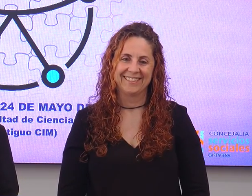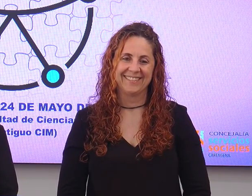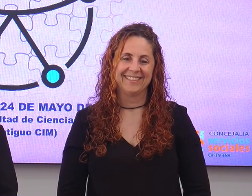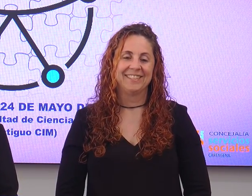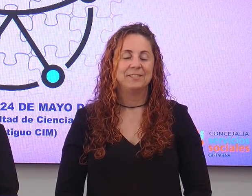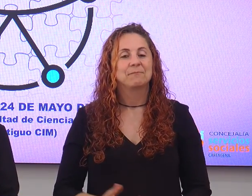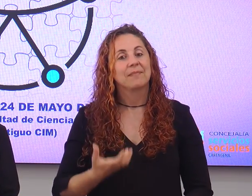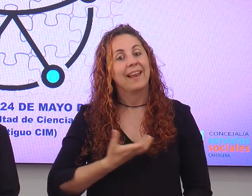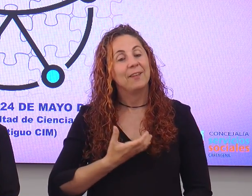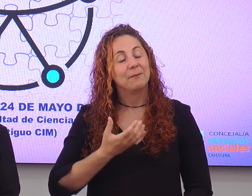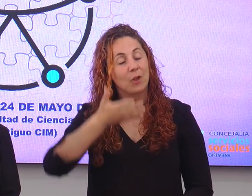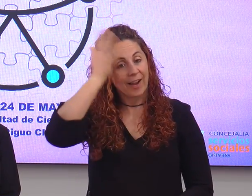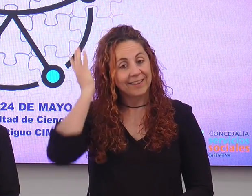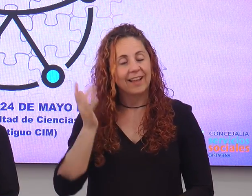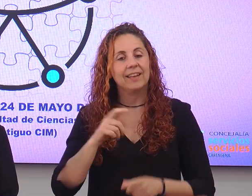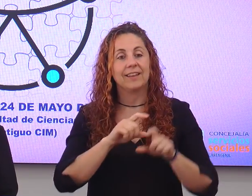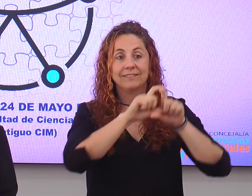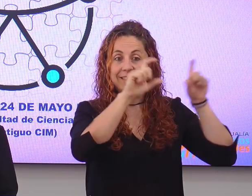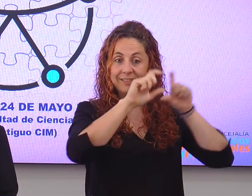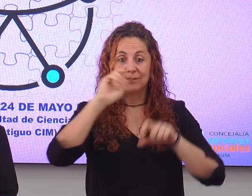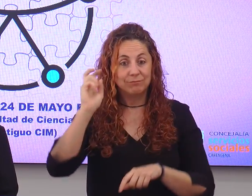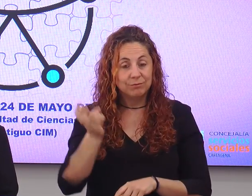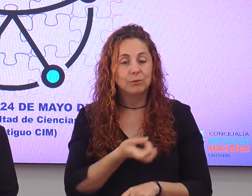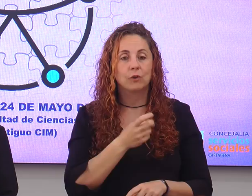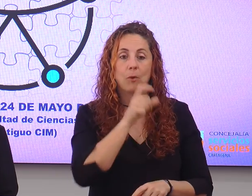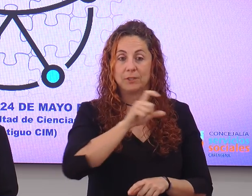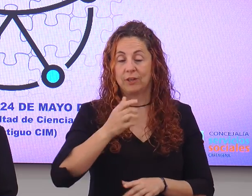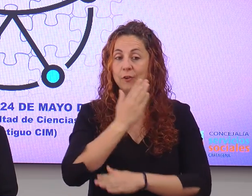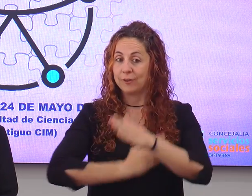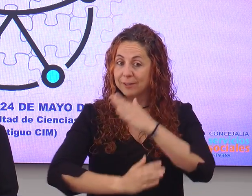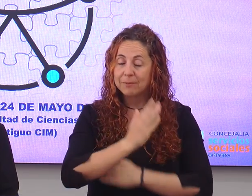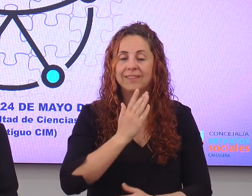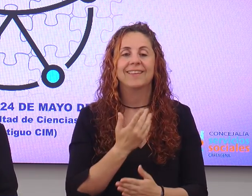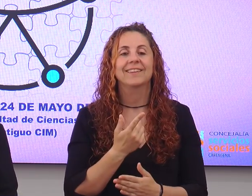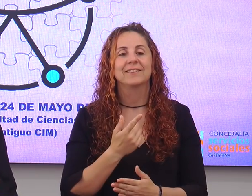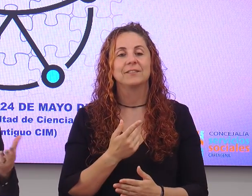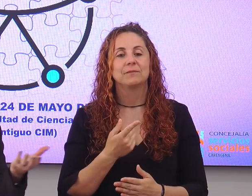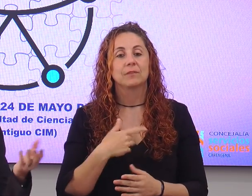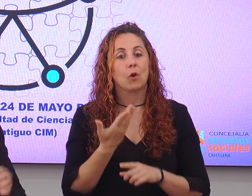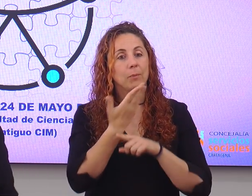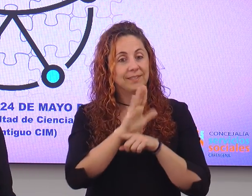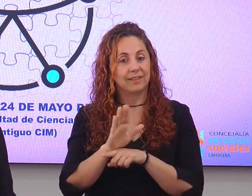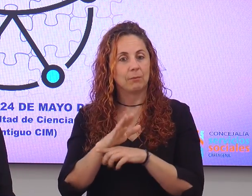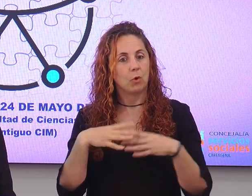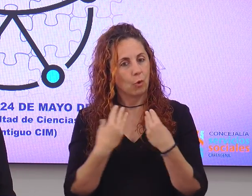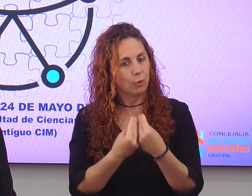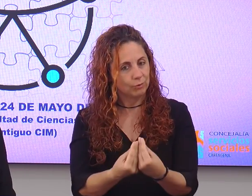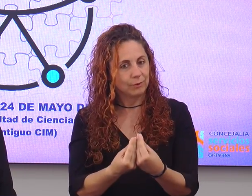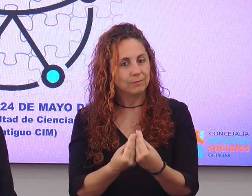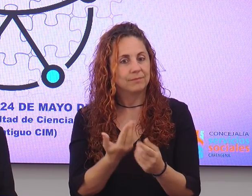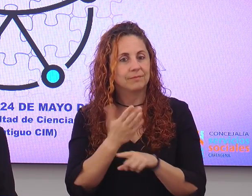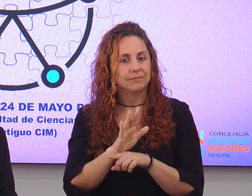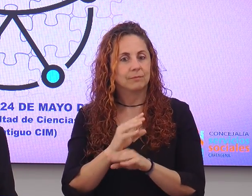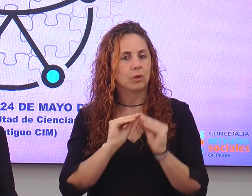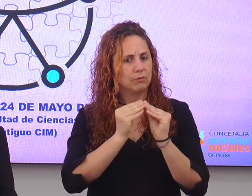El Ayuntamiento de Cartagena y las entidades de personas con discapacidad presentamos conjuntamente, porque